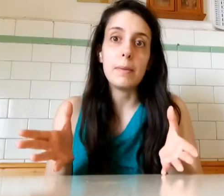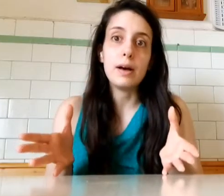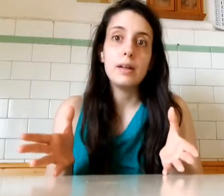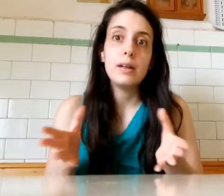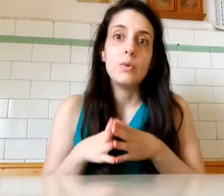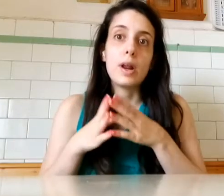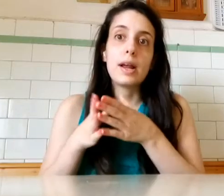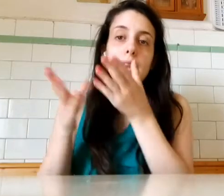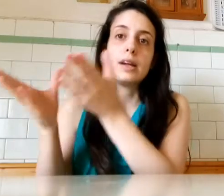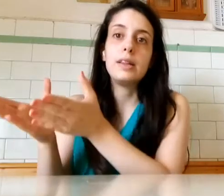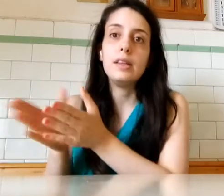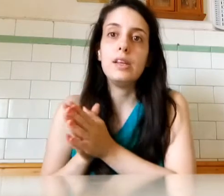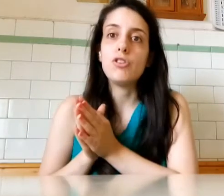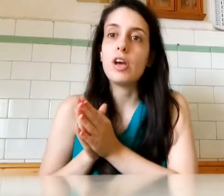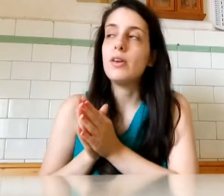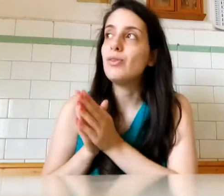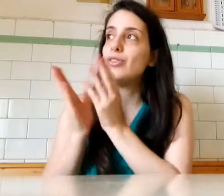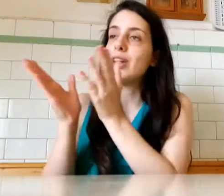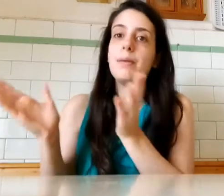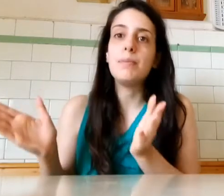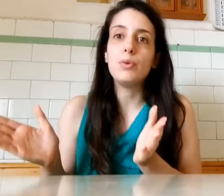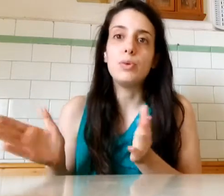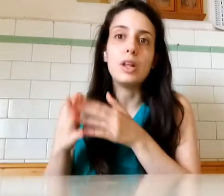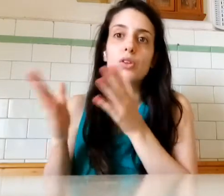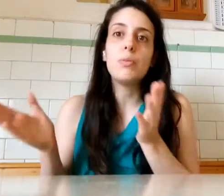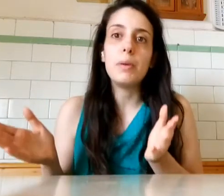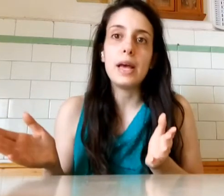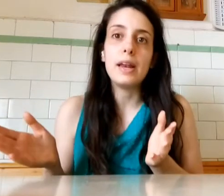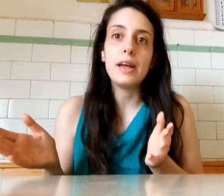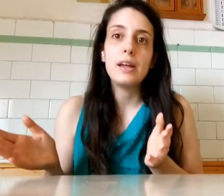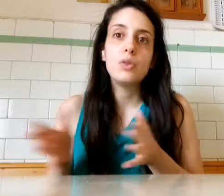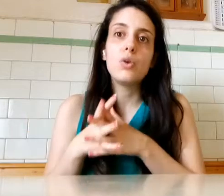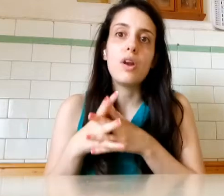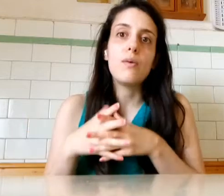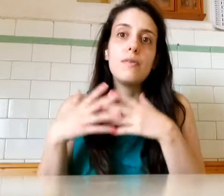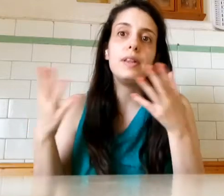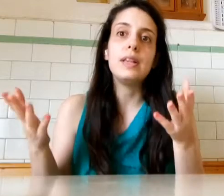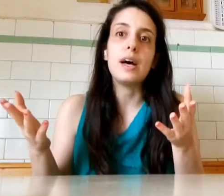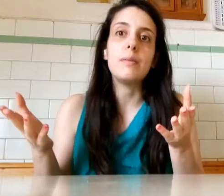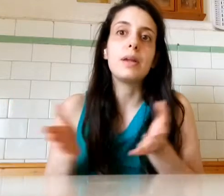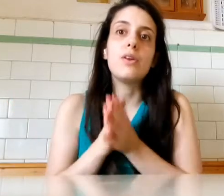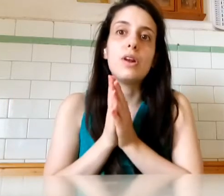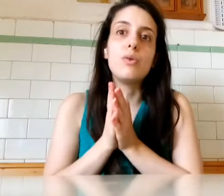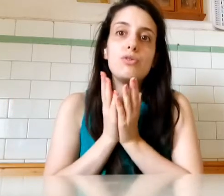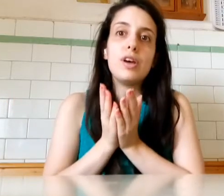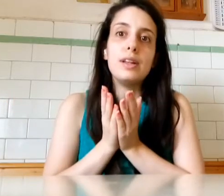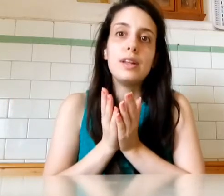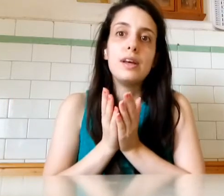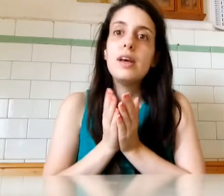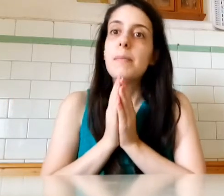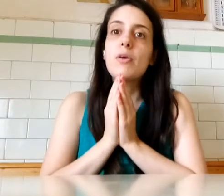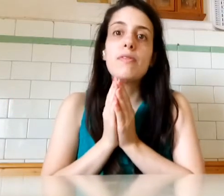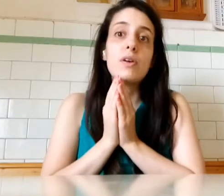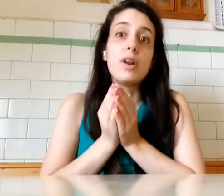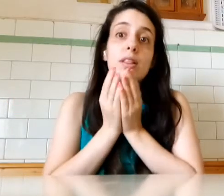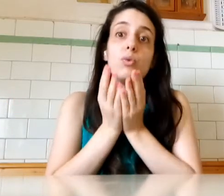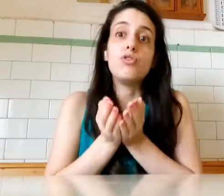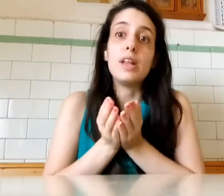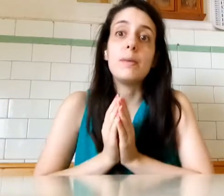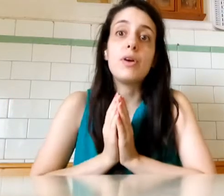Una ragazza Che ti dice Non ci sente più Tanto bene Tu non la vuoi visitare Perché non è urgente Ma come fa Non essere urgente? Può